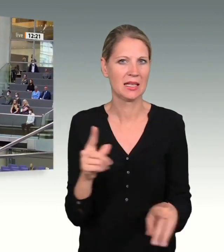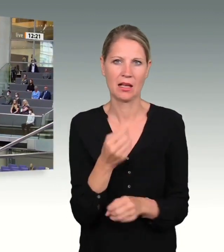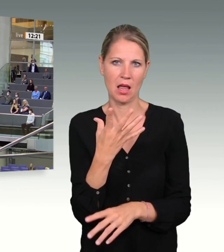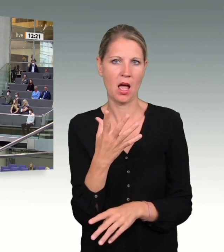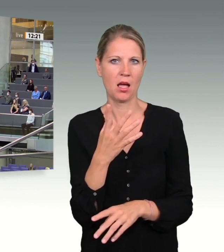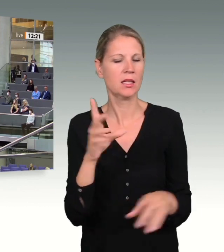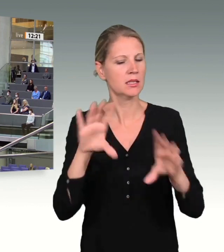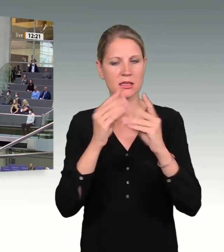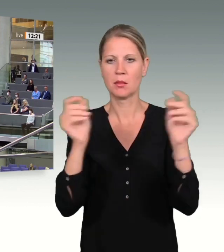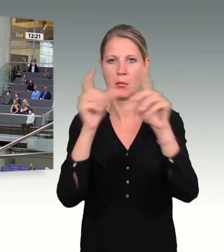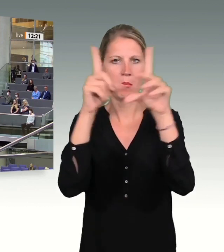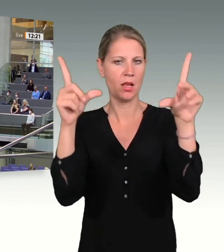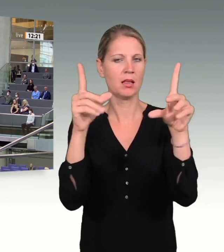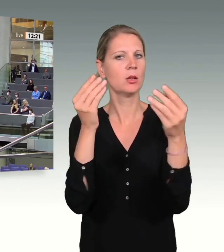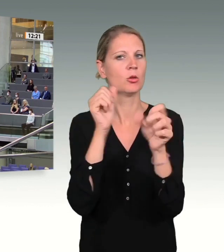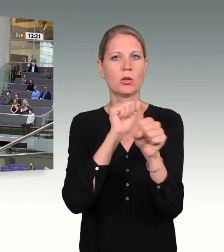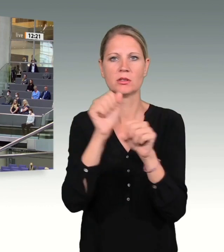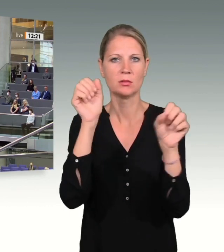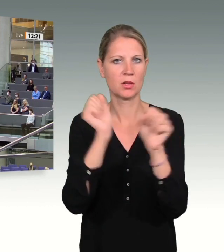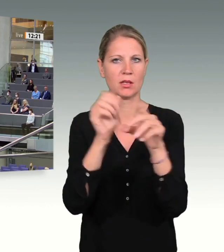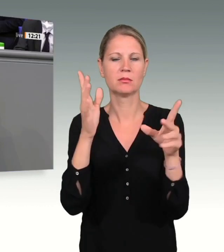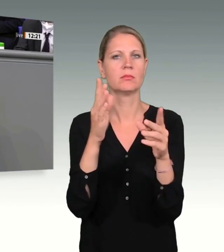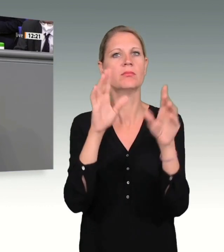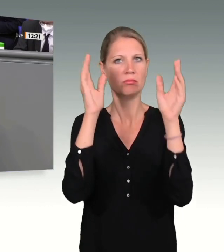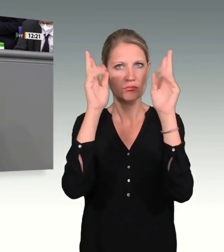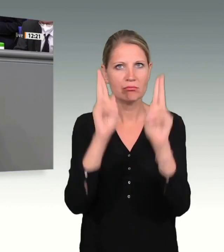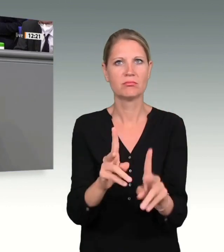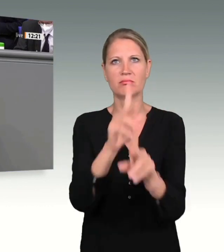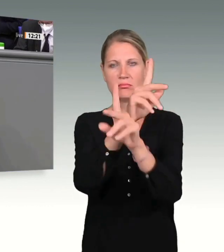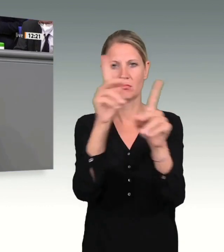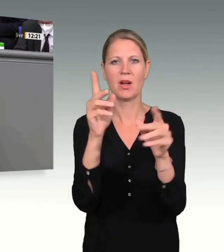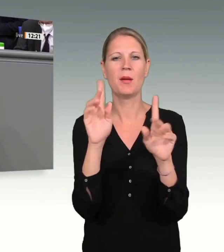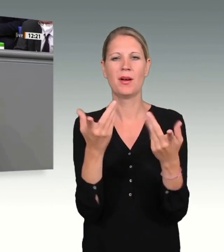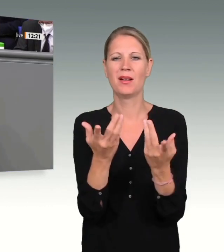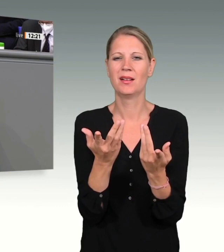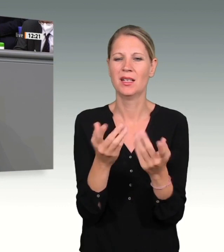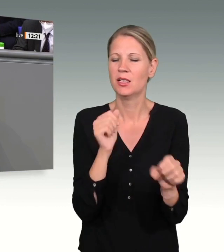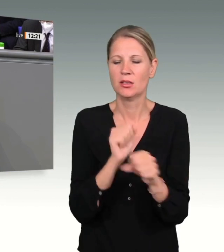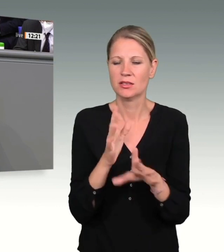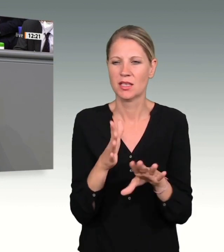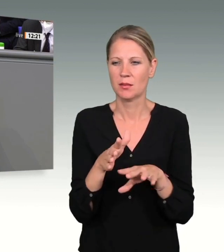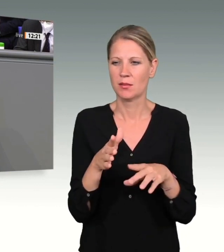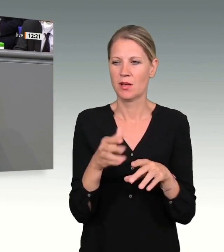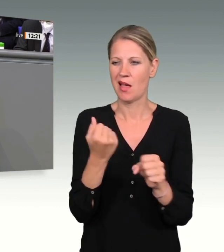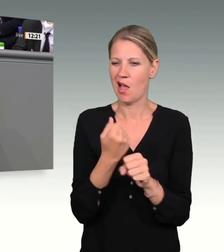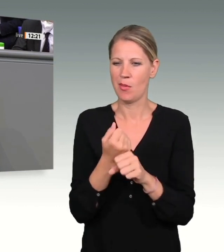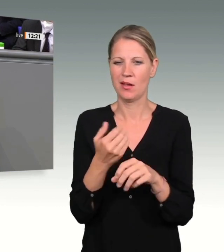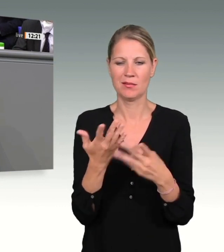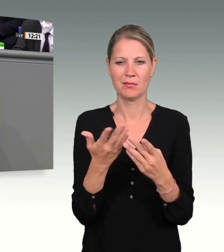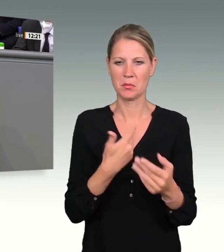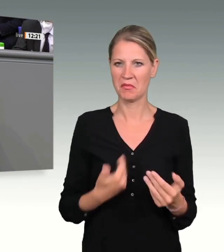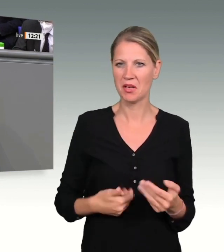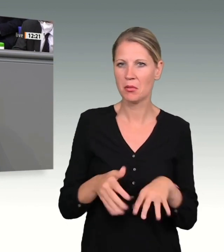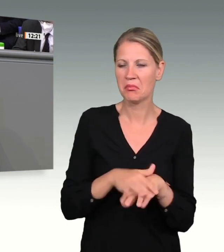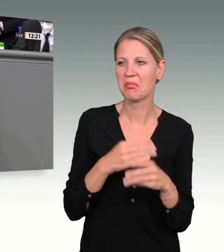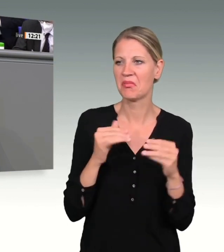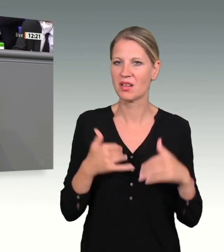weit davon entfernt, unsere Arbeit mit einem Gefühl der Befriedigung zu den Akten zu legen. Wir haben im Gegenteil ein schärferes Bewusstsein für